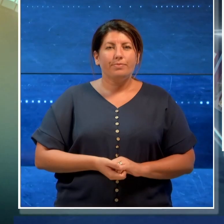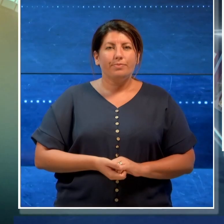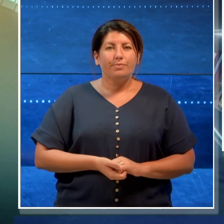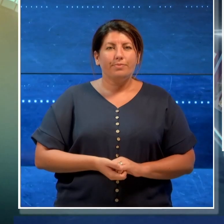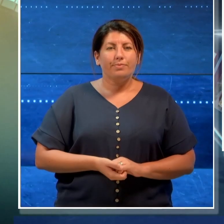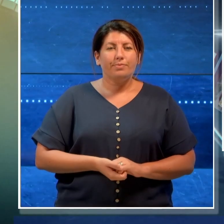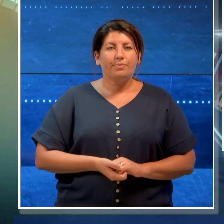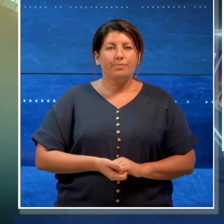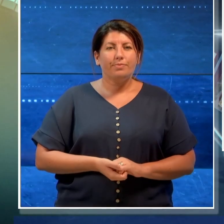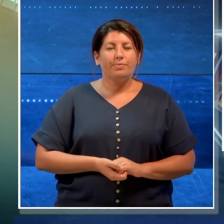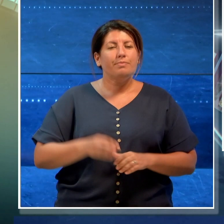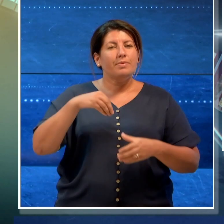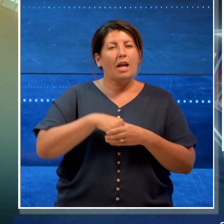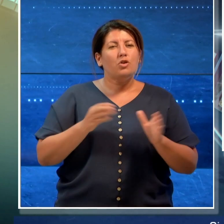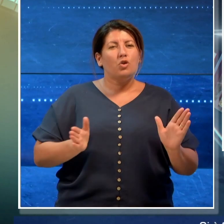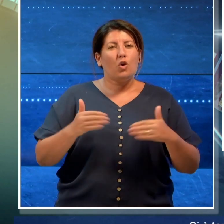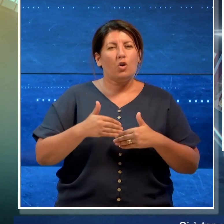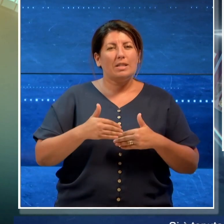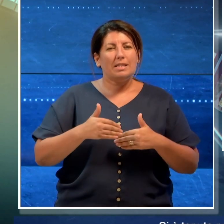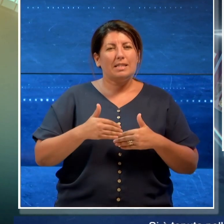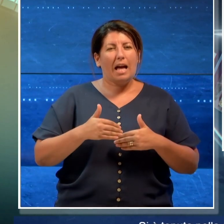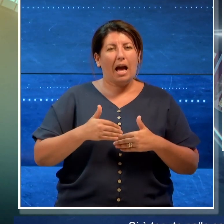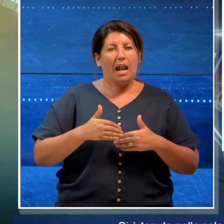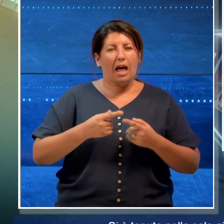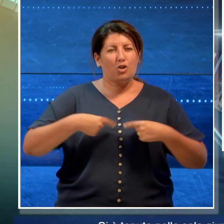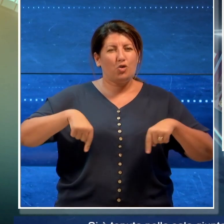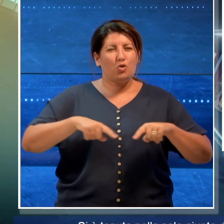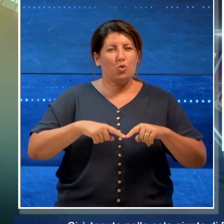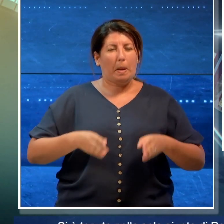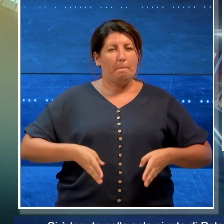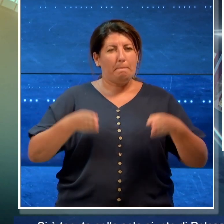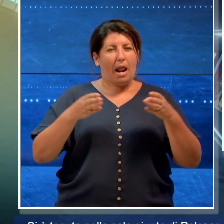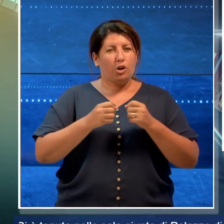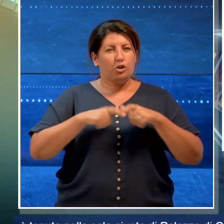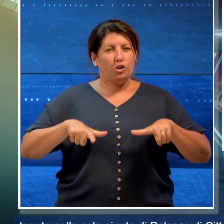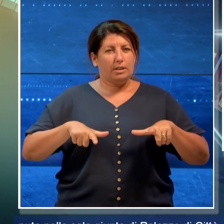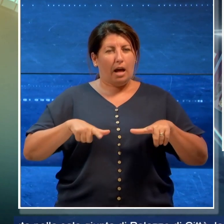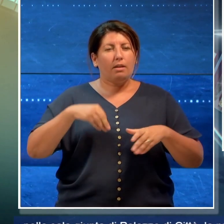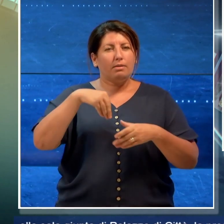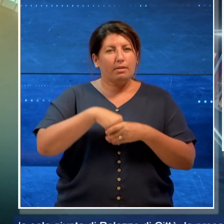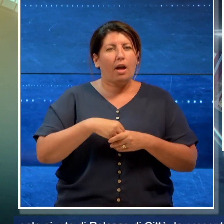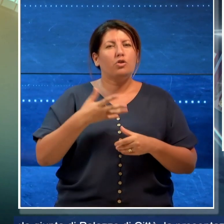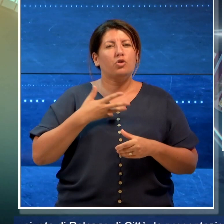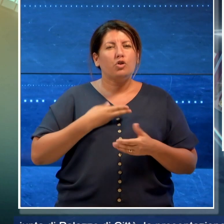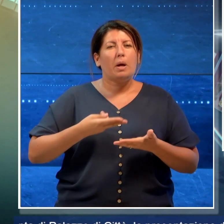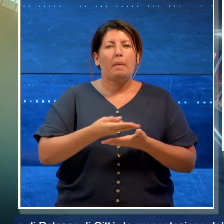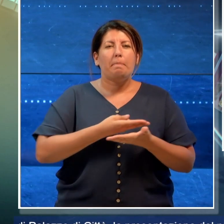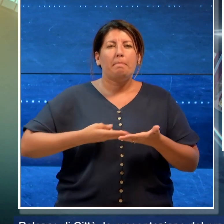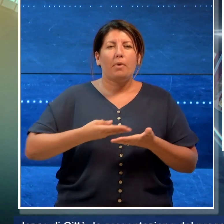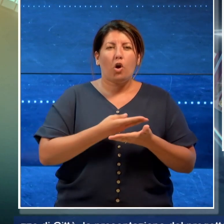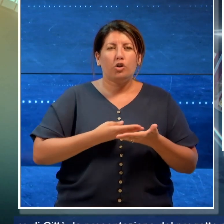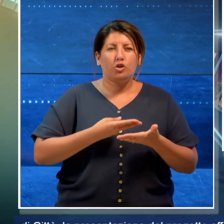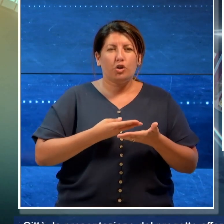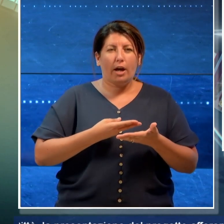Si è tenuto nella sala giunta del Palazzo di Città la presentazione del progetto afferente al